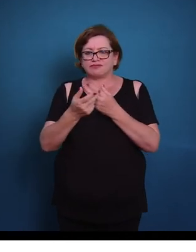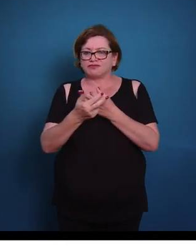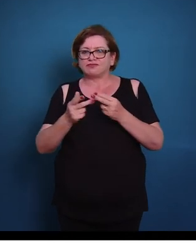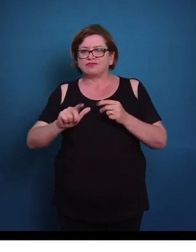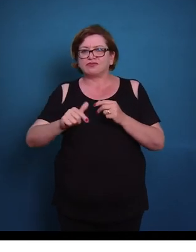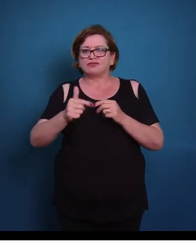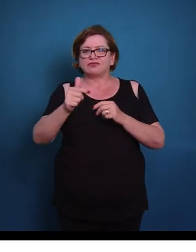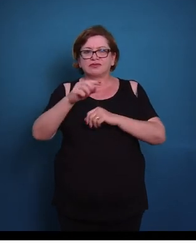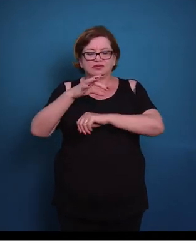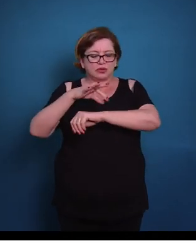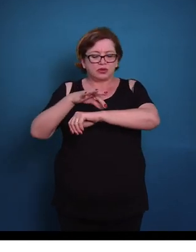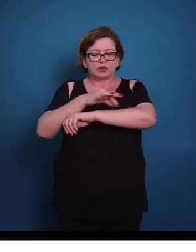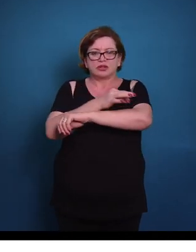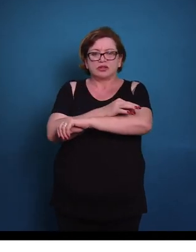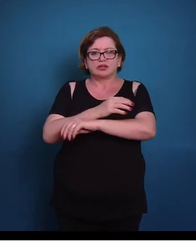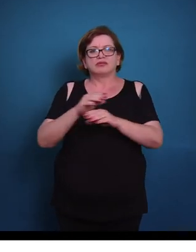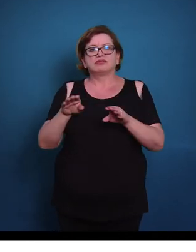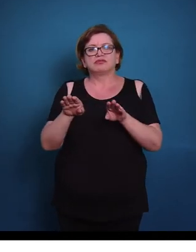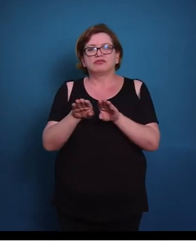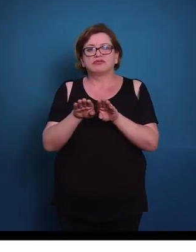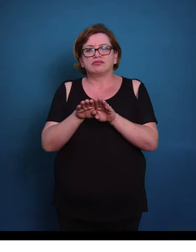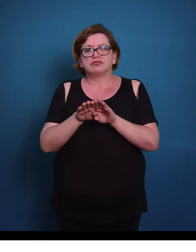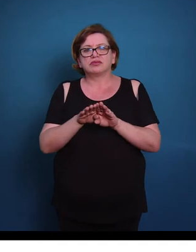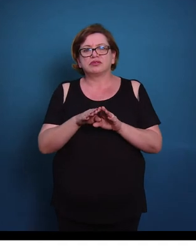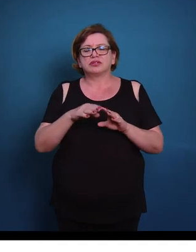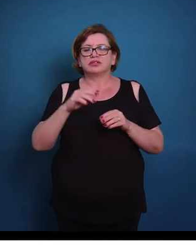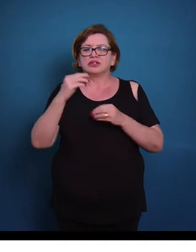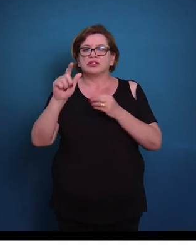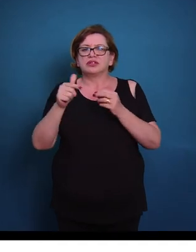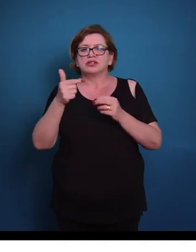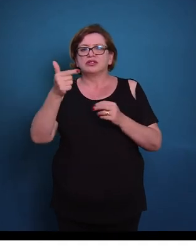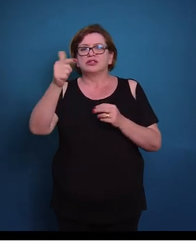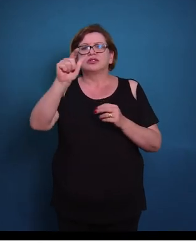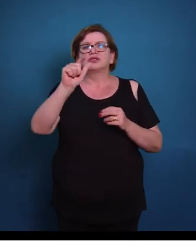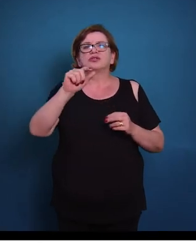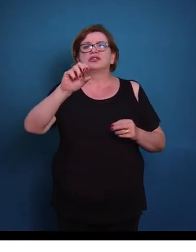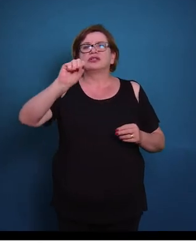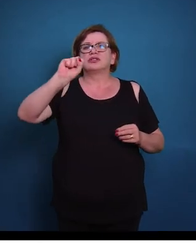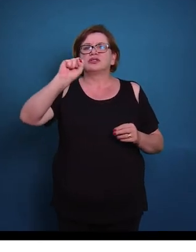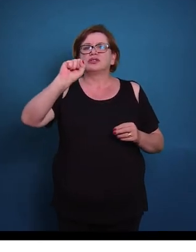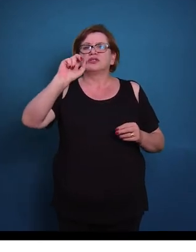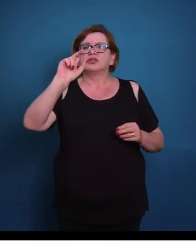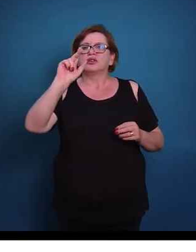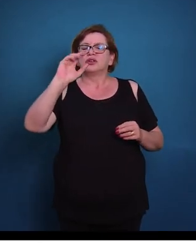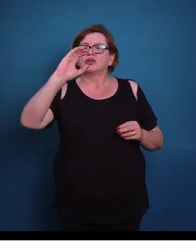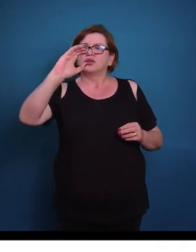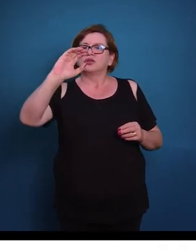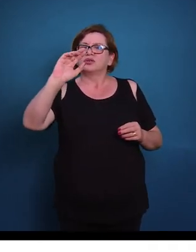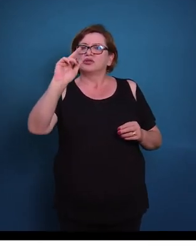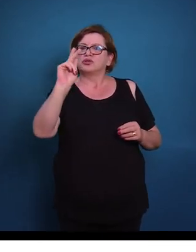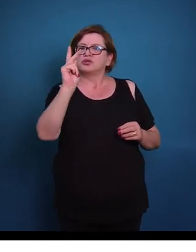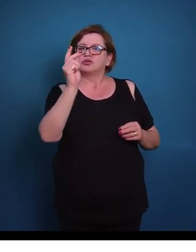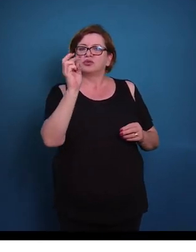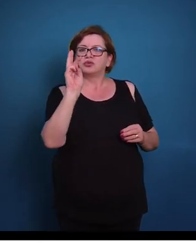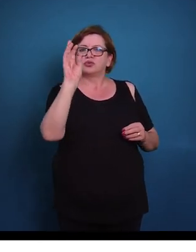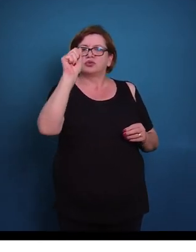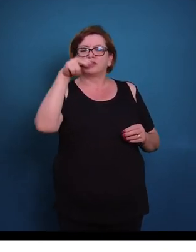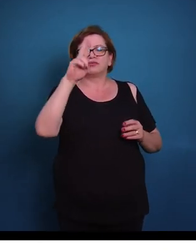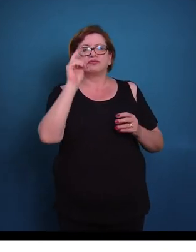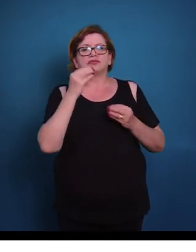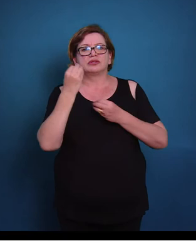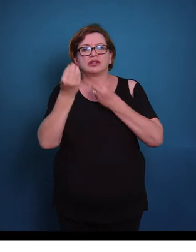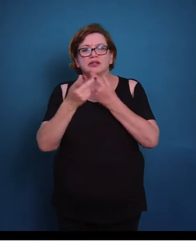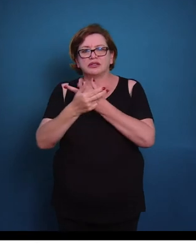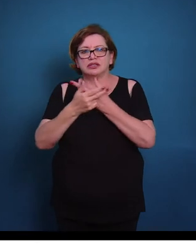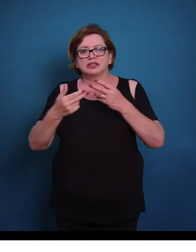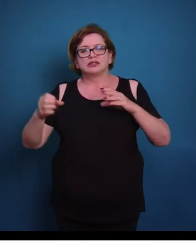vários axônios. No caso das células de Schwann, o que acontece é que, nesse caso, nós vamos ter várias células